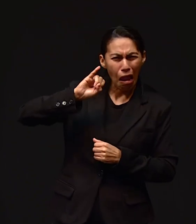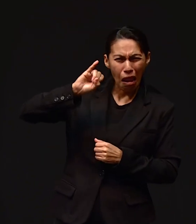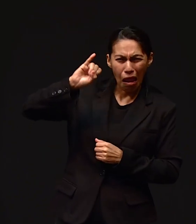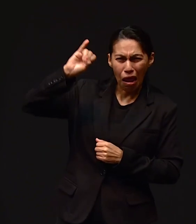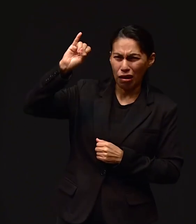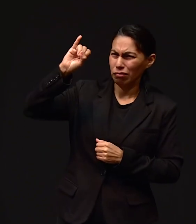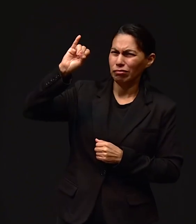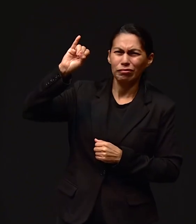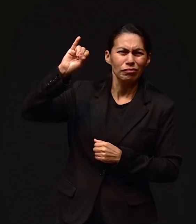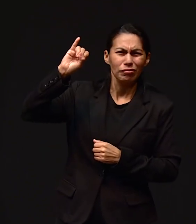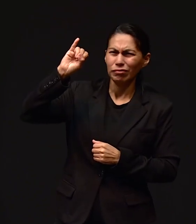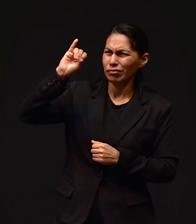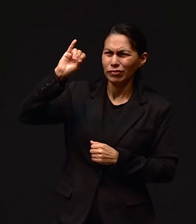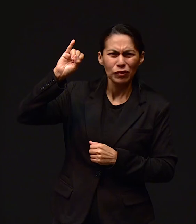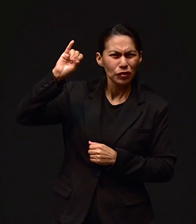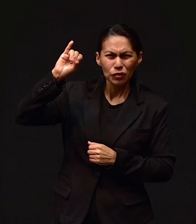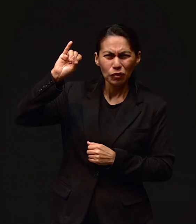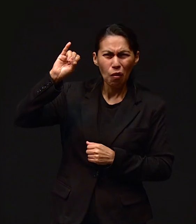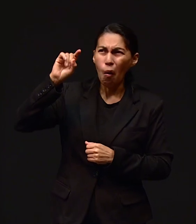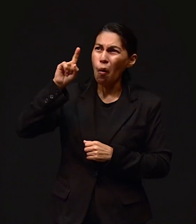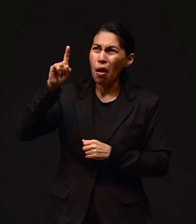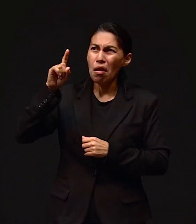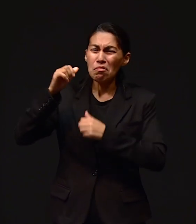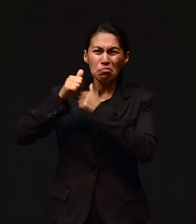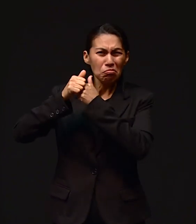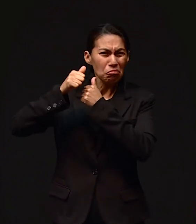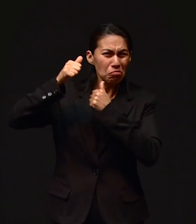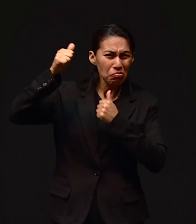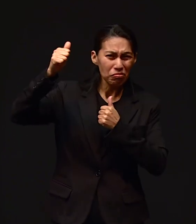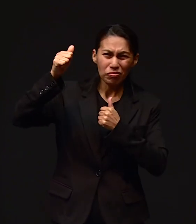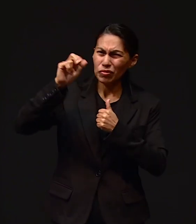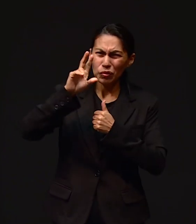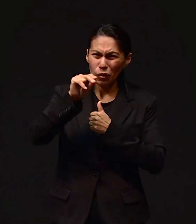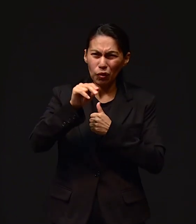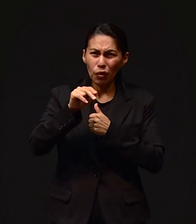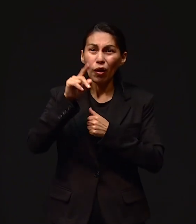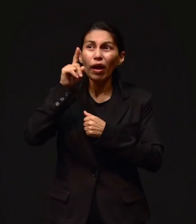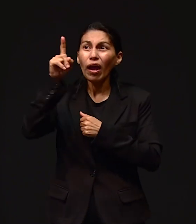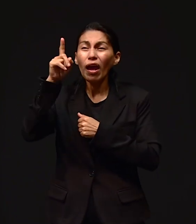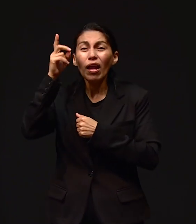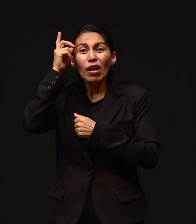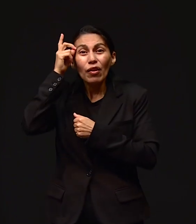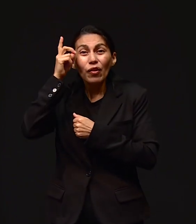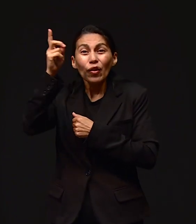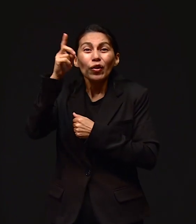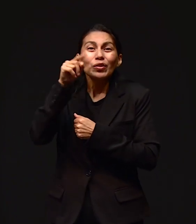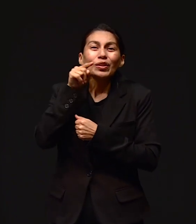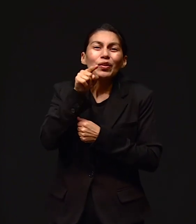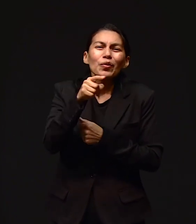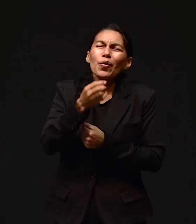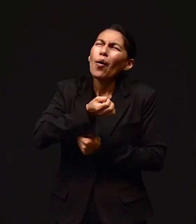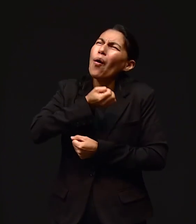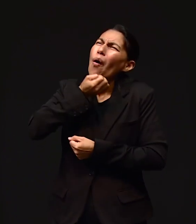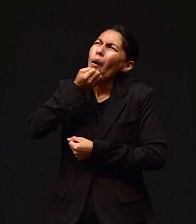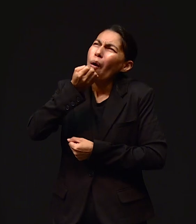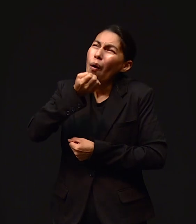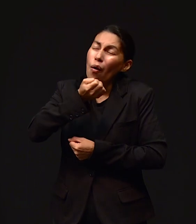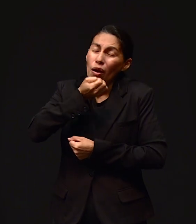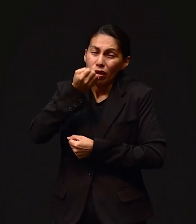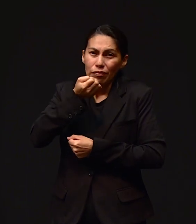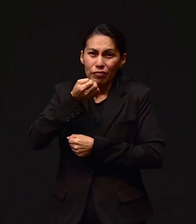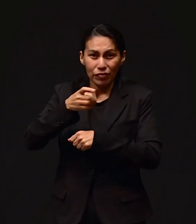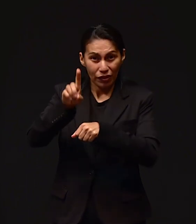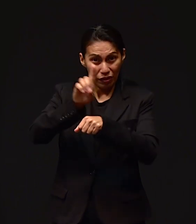lejano, impersonal. Es el Dios que invocas en oración. Dedica